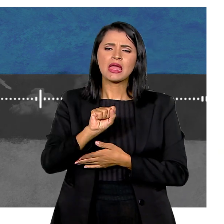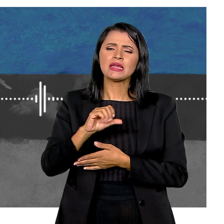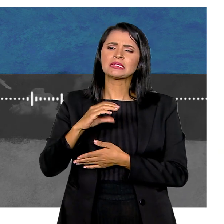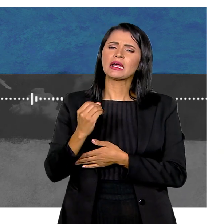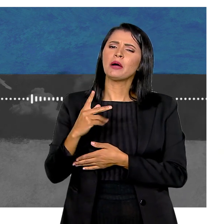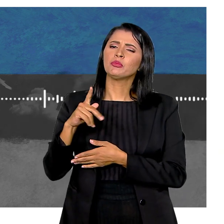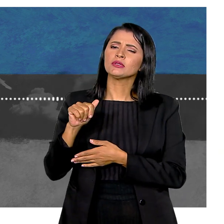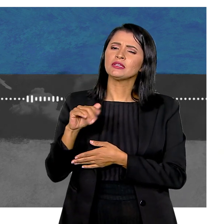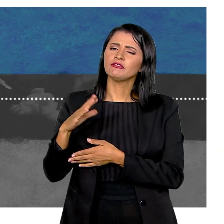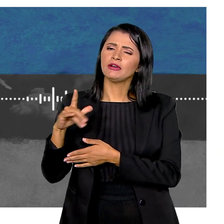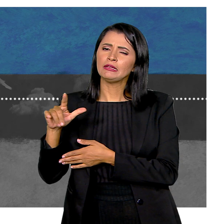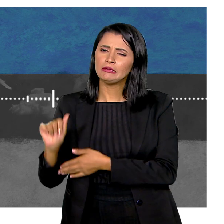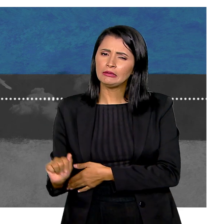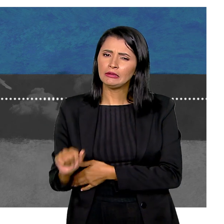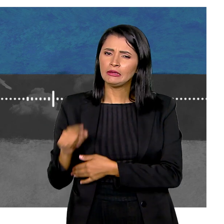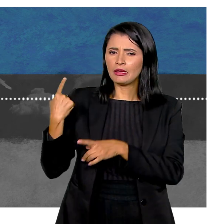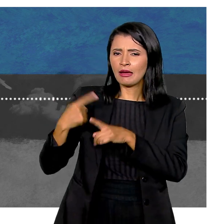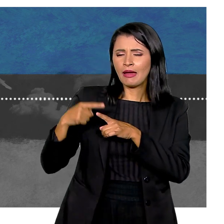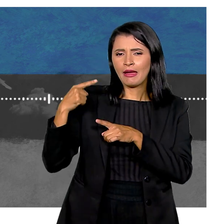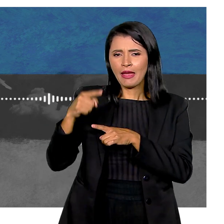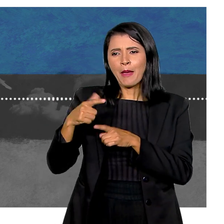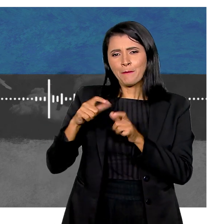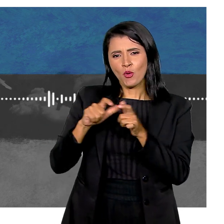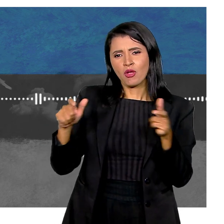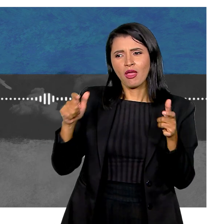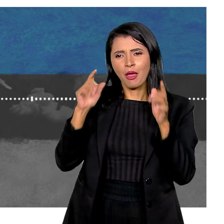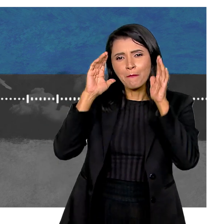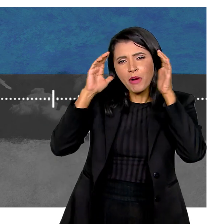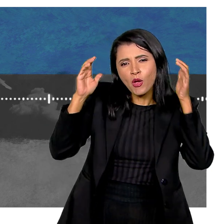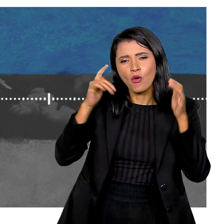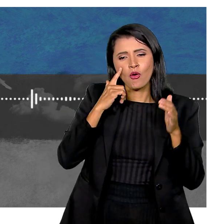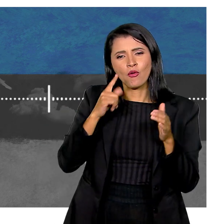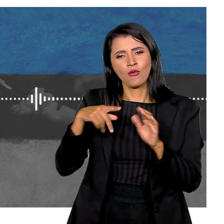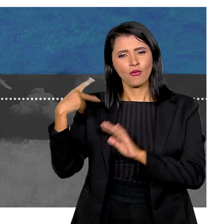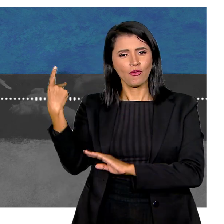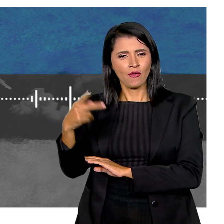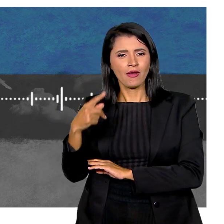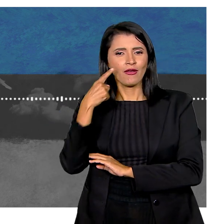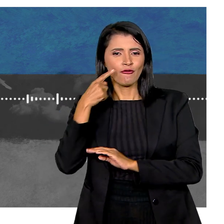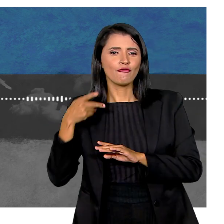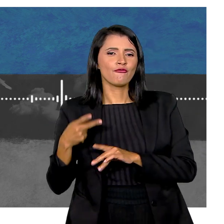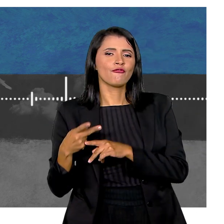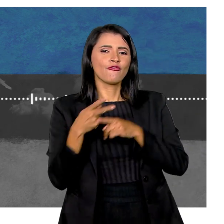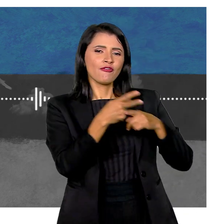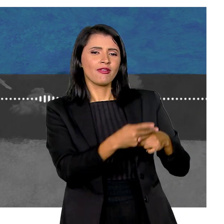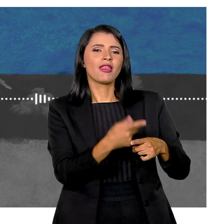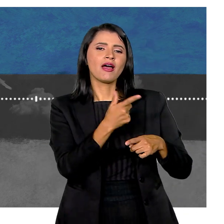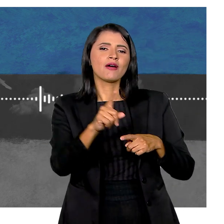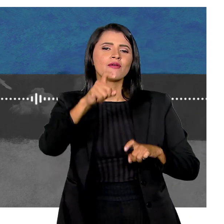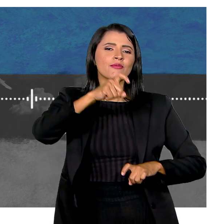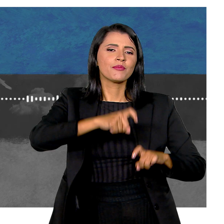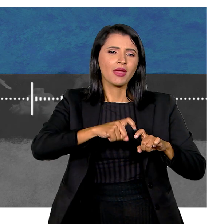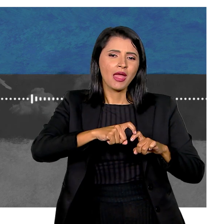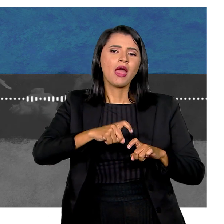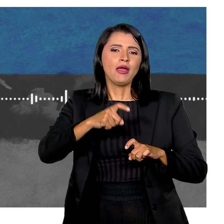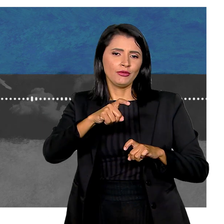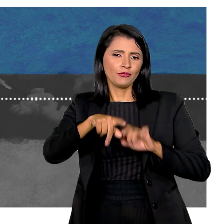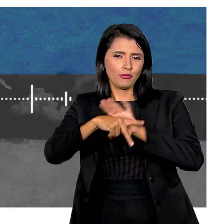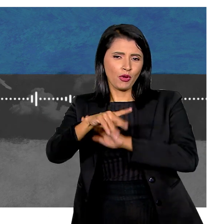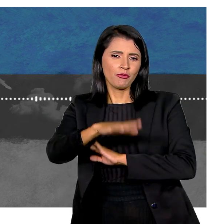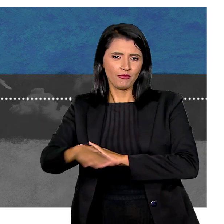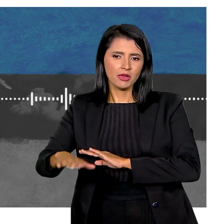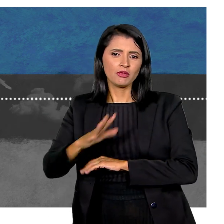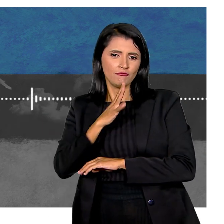escafocefalia Porque ela tinha testinho um pouquinho mais, assim, Entretuberante, né, maiorzinho Fui em outro neurologista E fui num